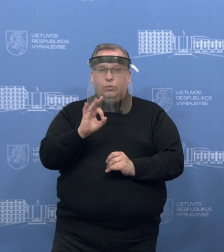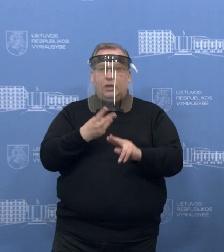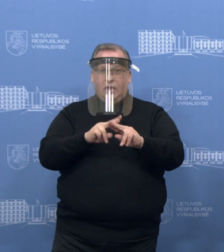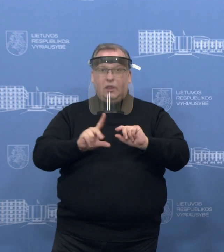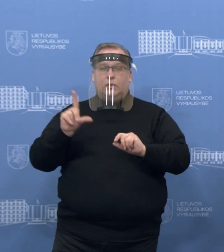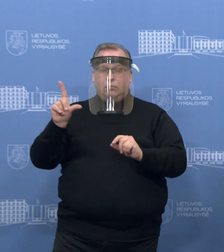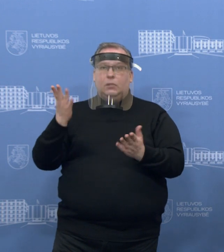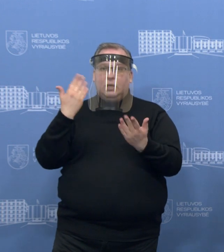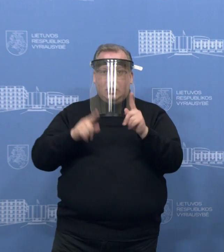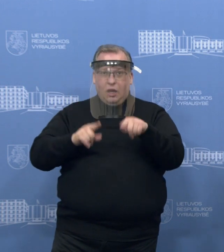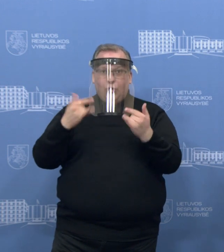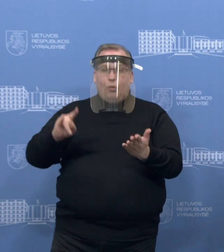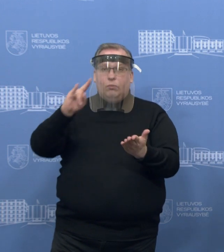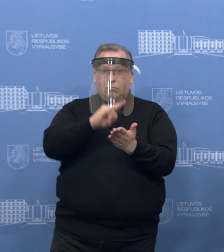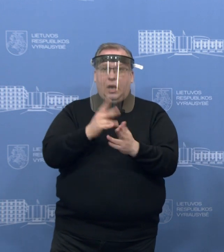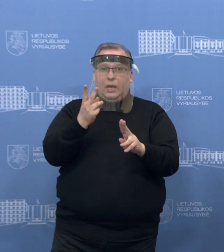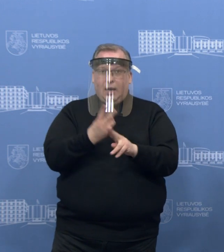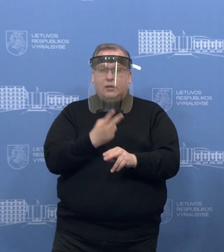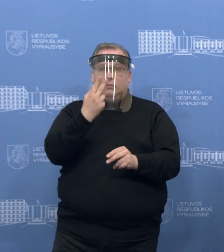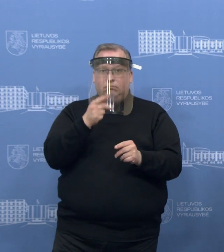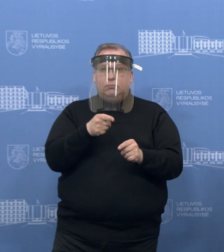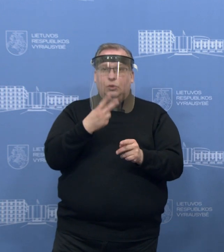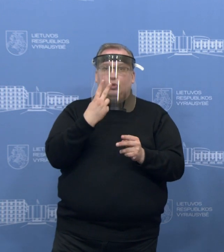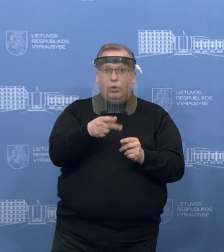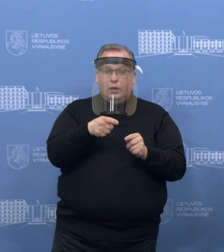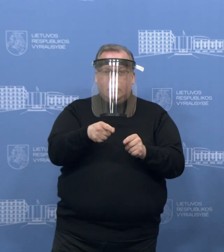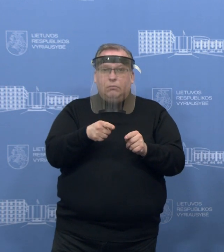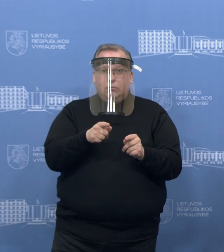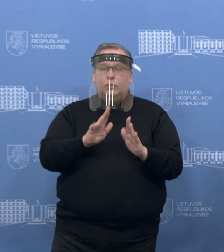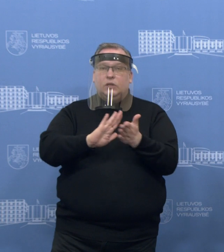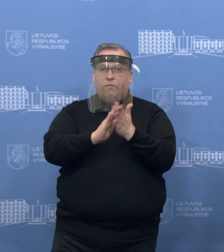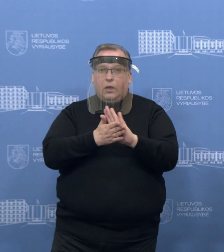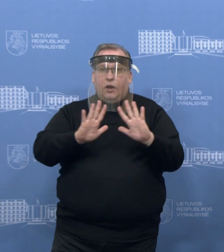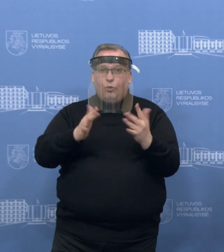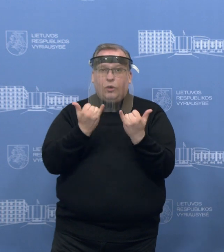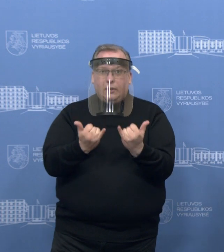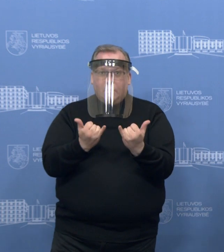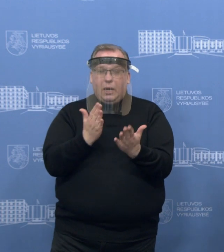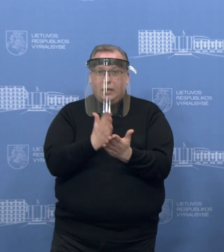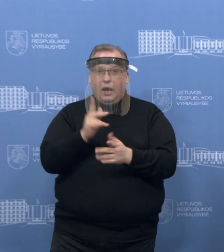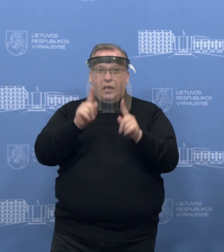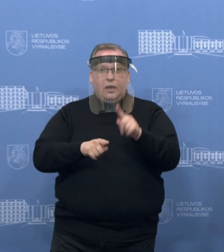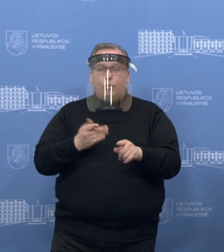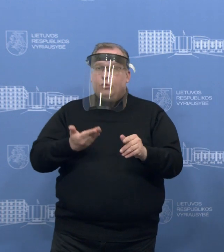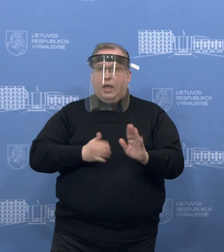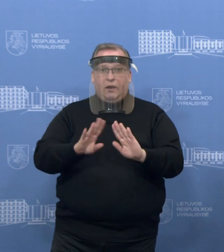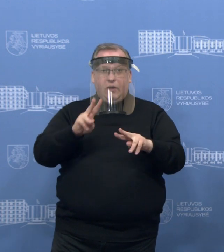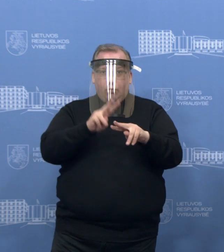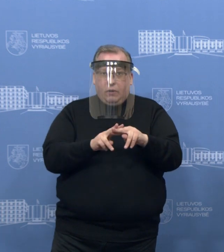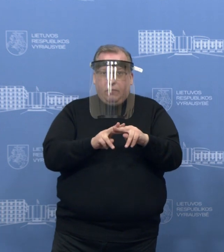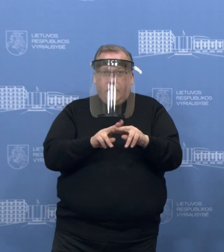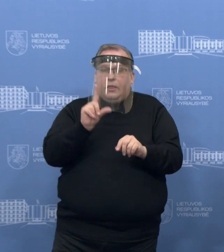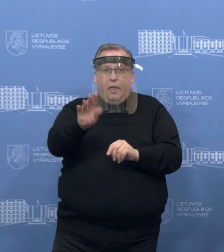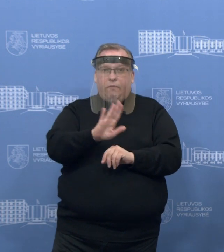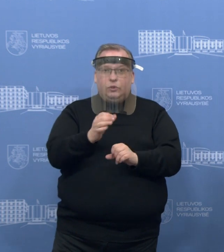taip sugrįždus, teks taikytis prie to režimo, kuris tuo metu bus įvestas. Tai jeigu nėra gyvenamoji vieta, nevykstama